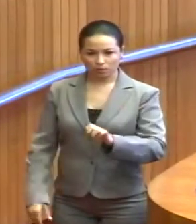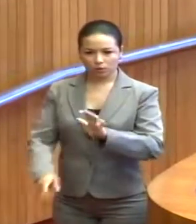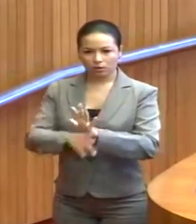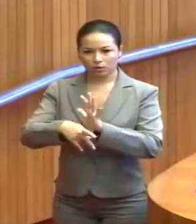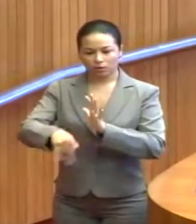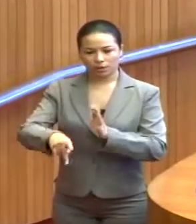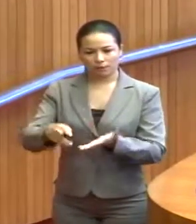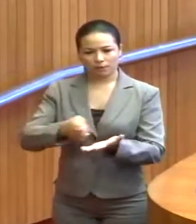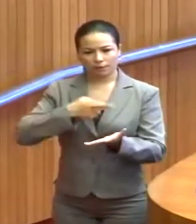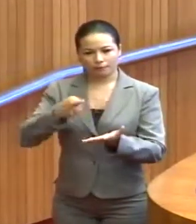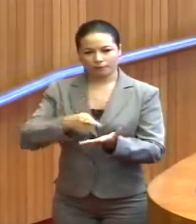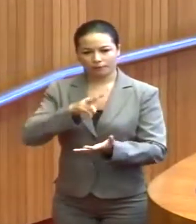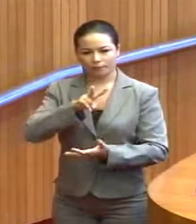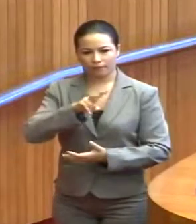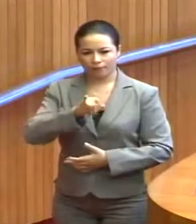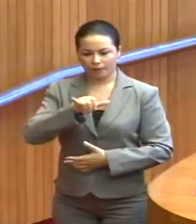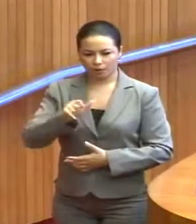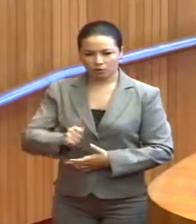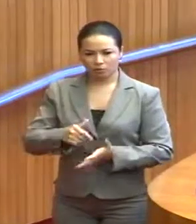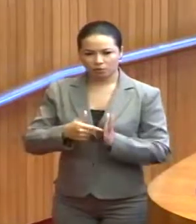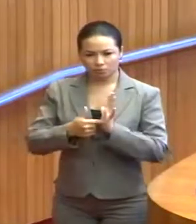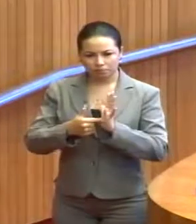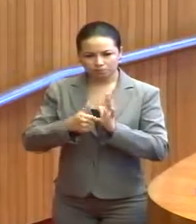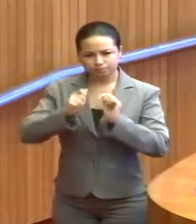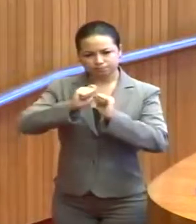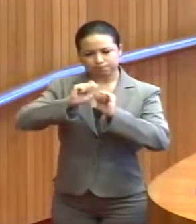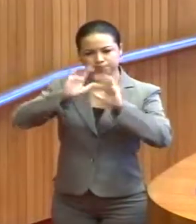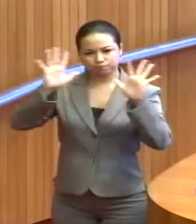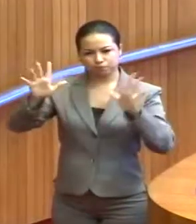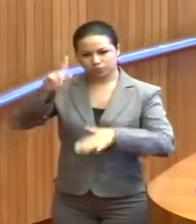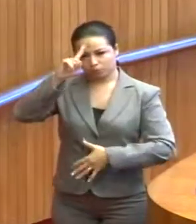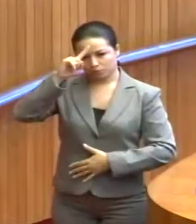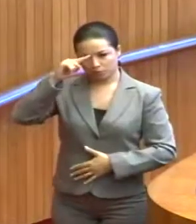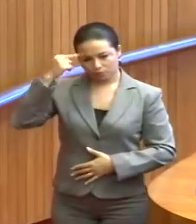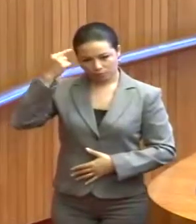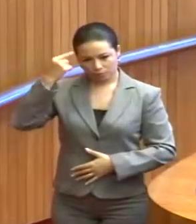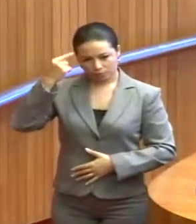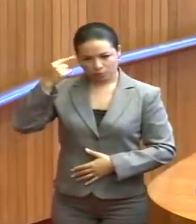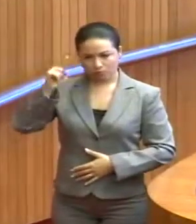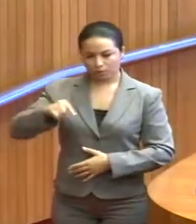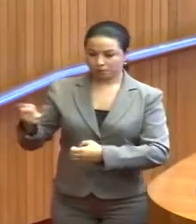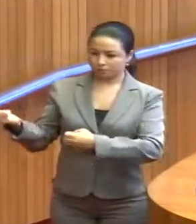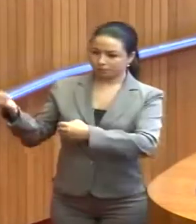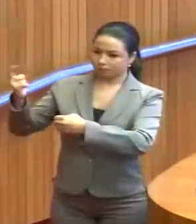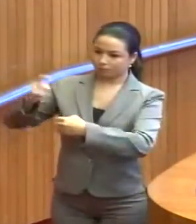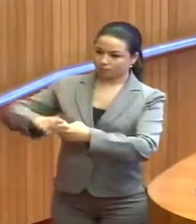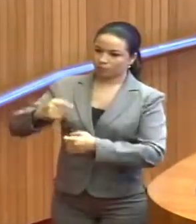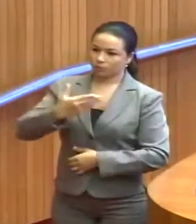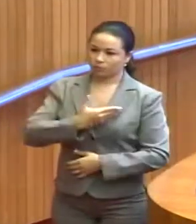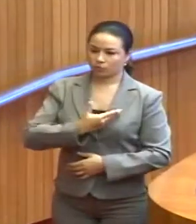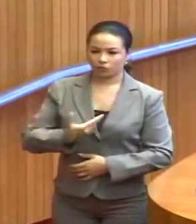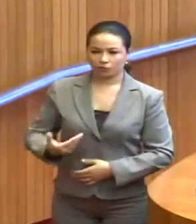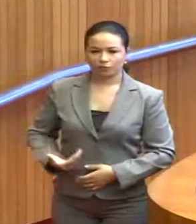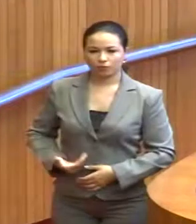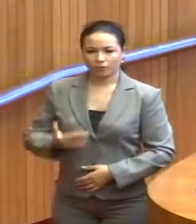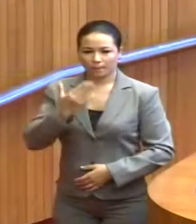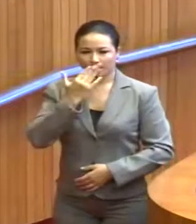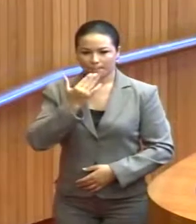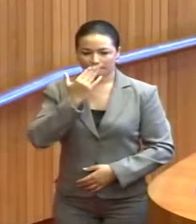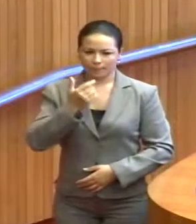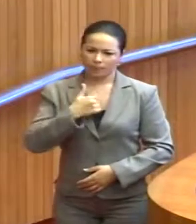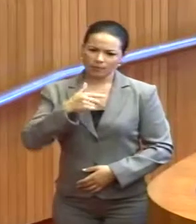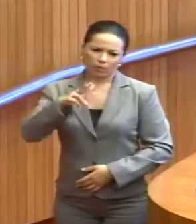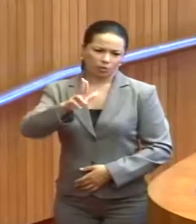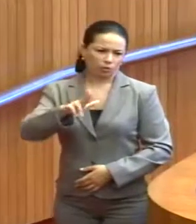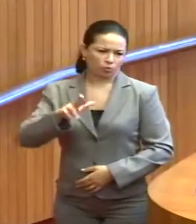do Lauro Jardim, colocando de uma forma tão clara, Elisiane, que é ligada ao Grupo Sarney. Eu nunca